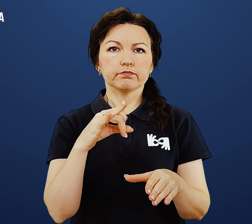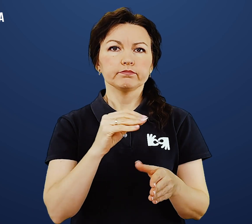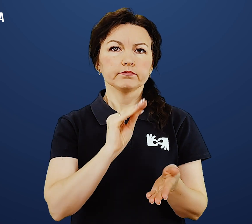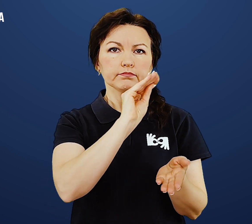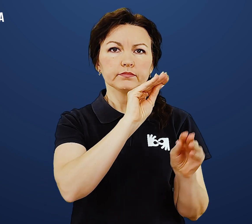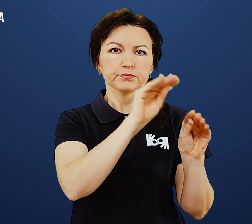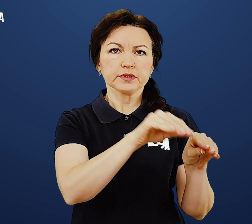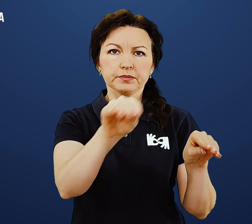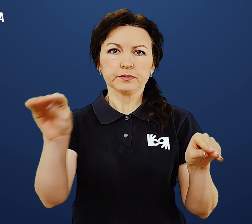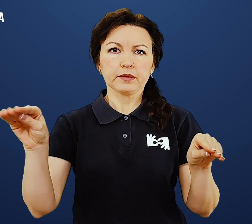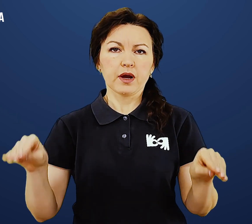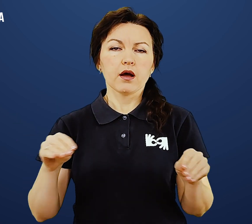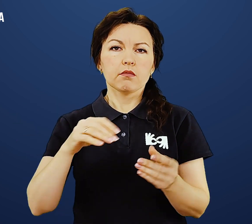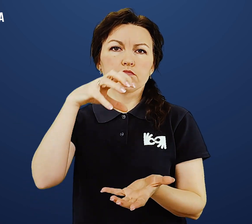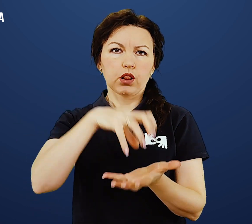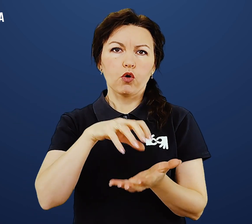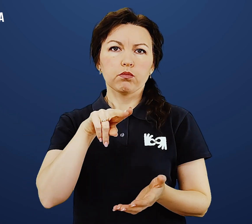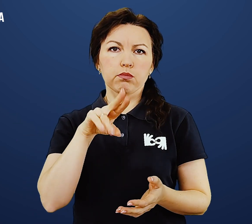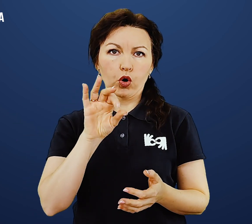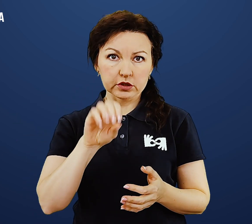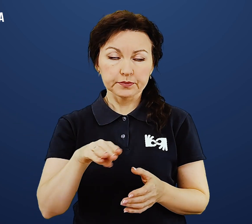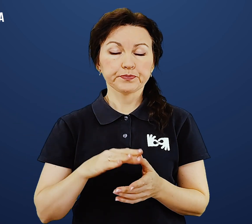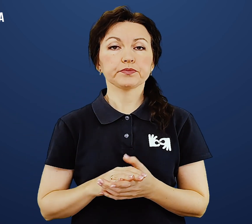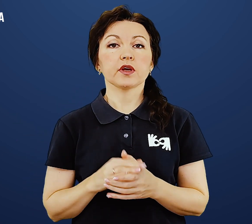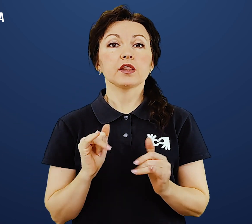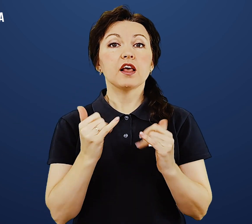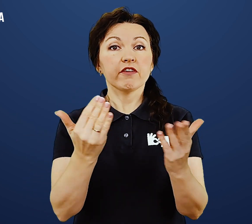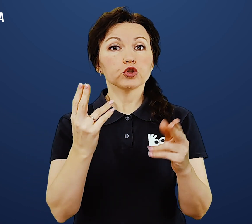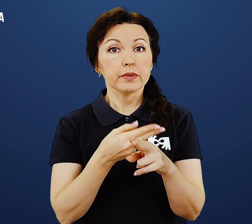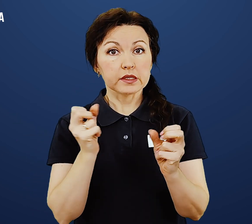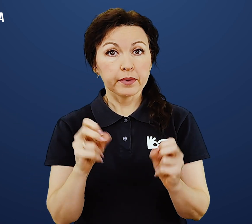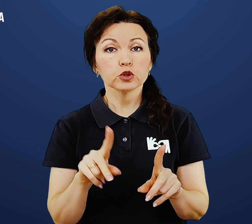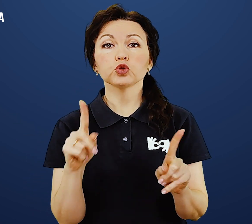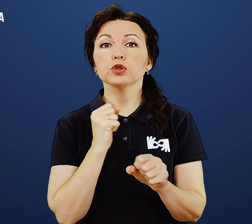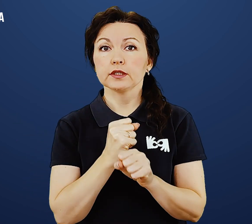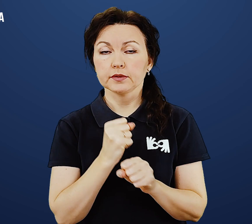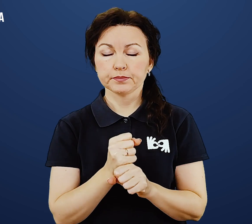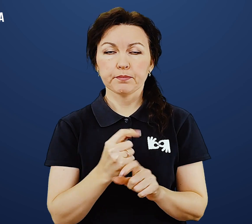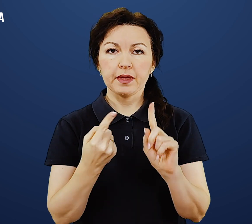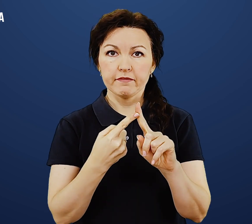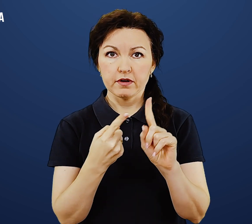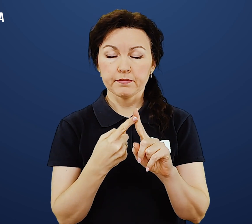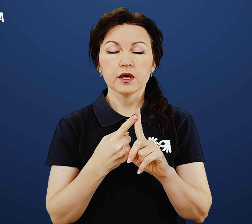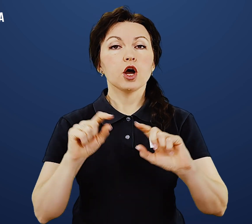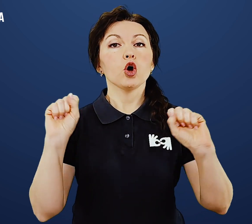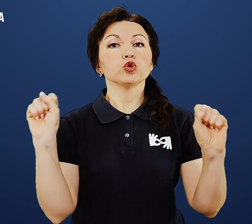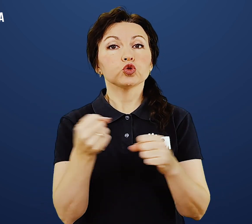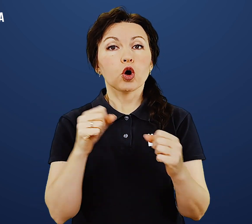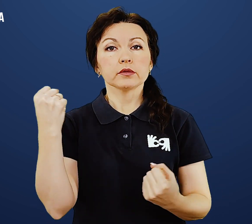Задля вашої безпеки при проходженні блокпосту. Зменшить швидкість автомобіля.